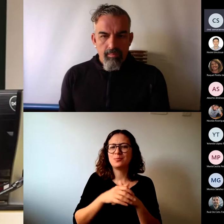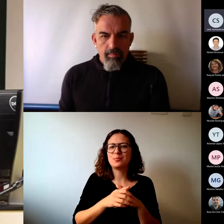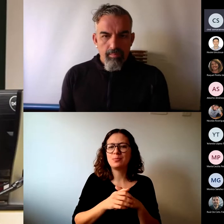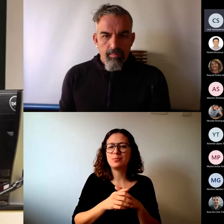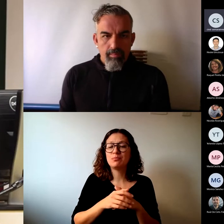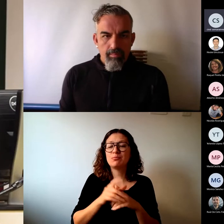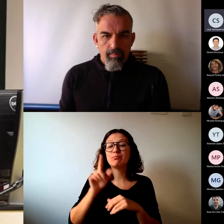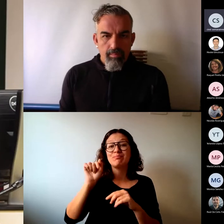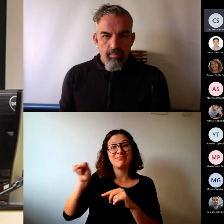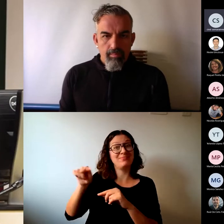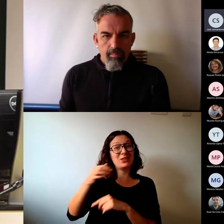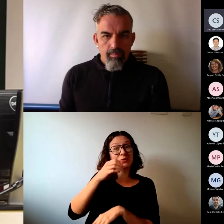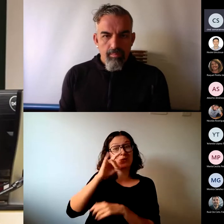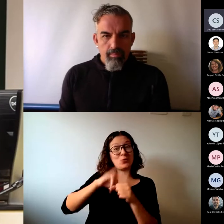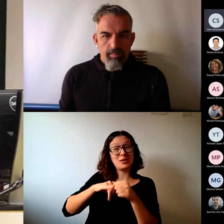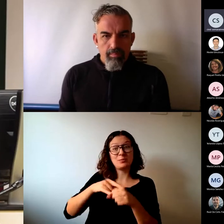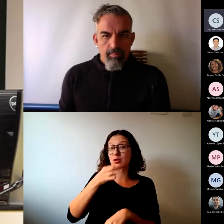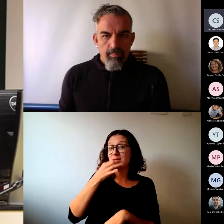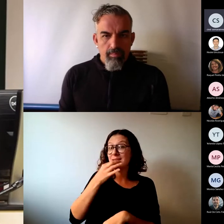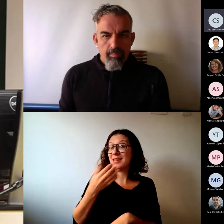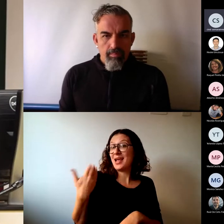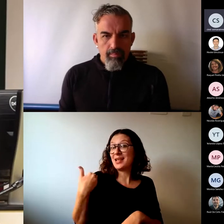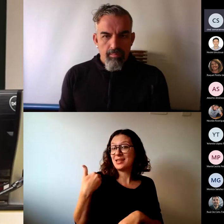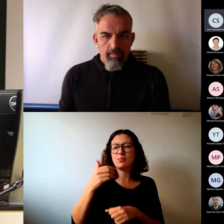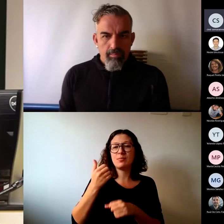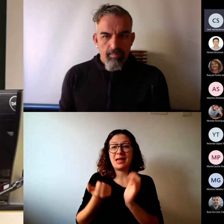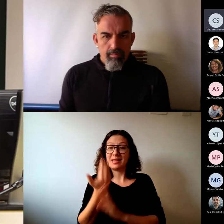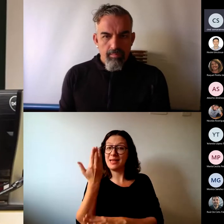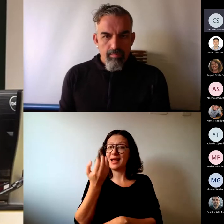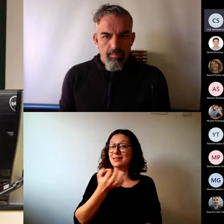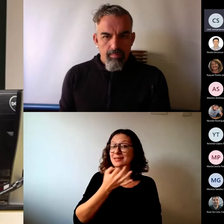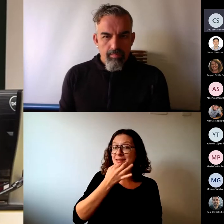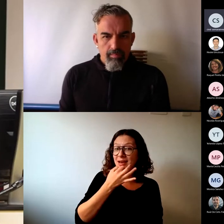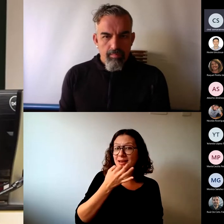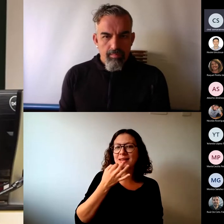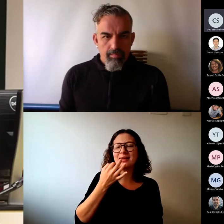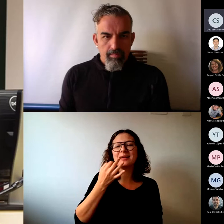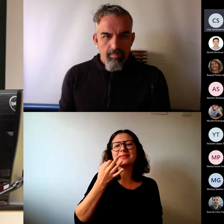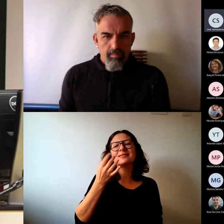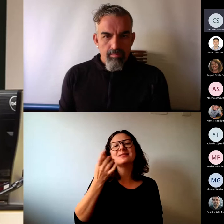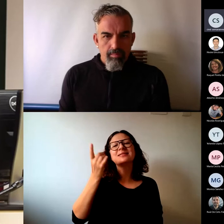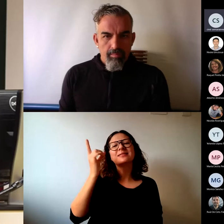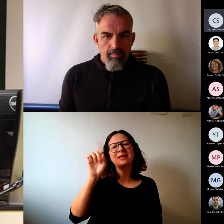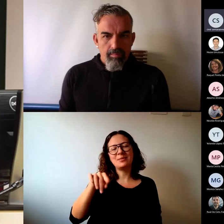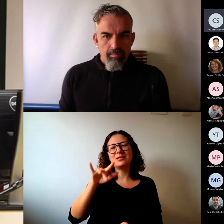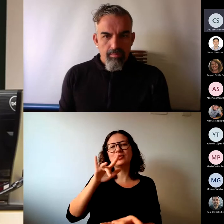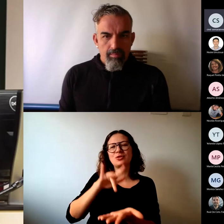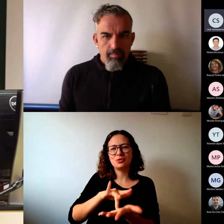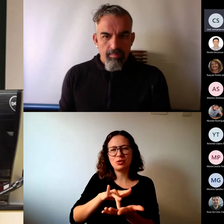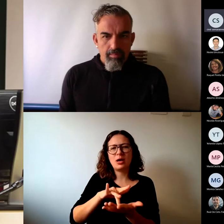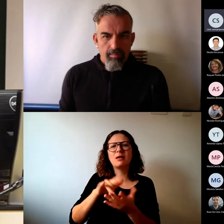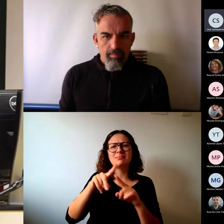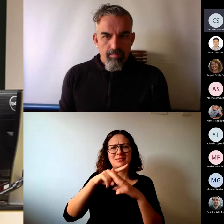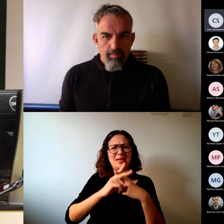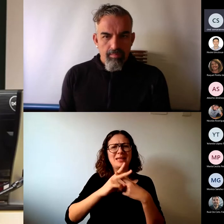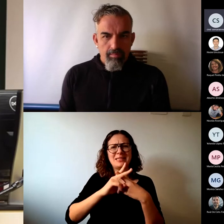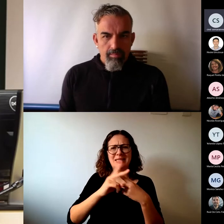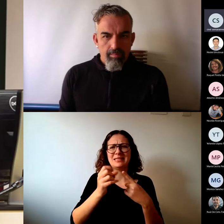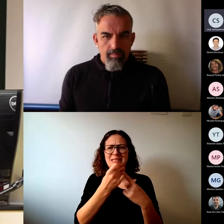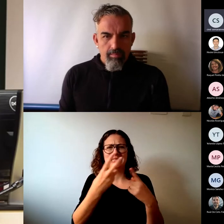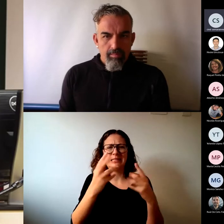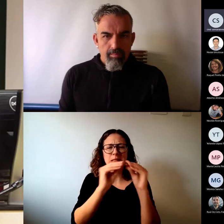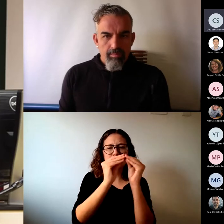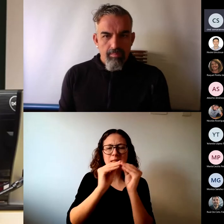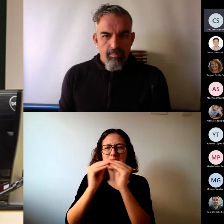durante el lunes por la tarde y ayer, mañana y tarde, también tuvimos varios talleres que nos permitieron abordar el tema de la